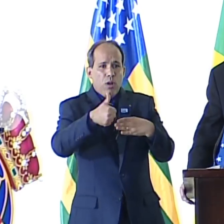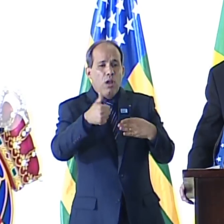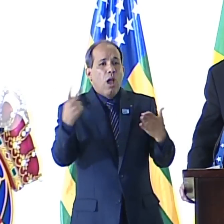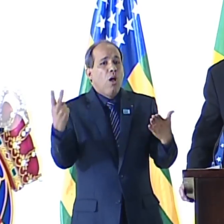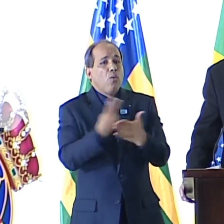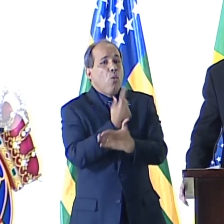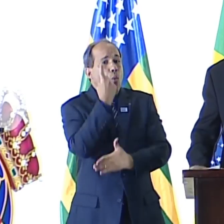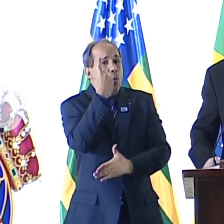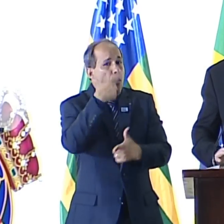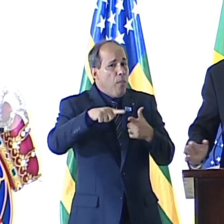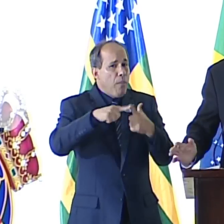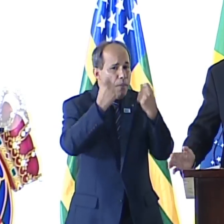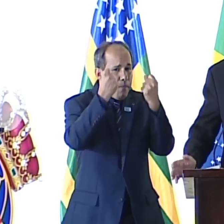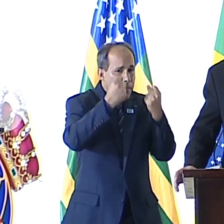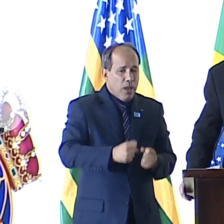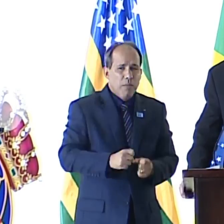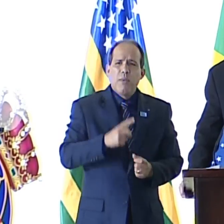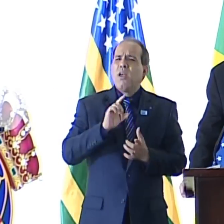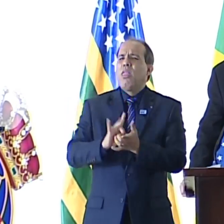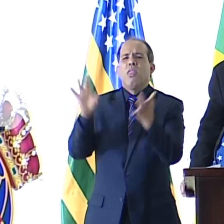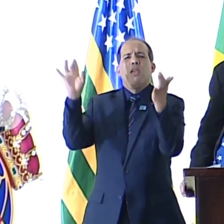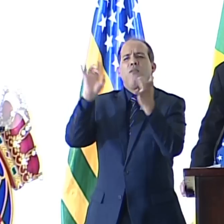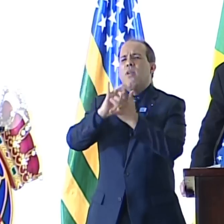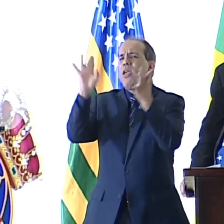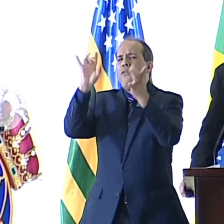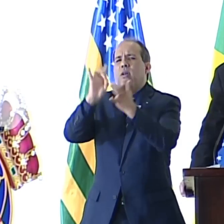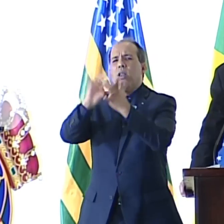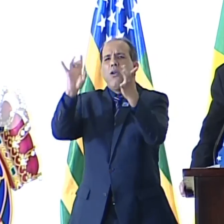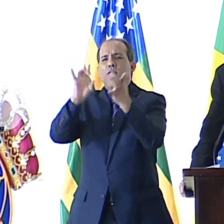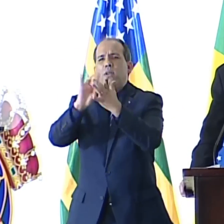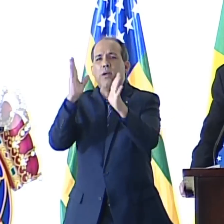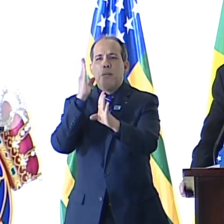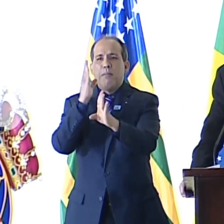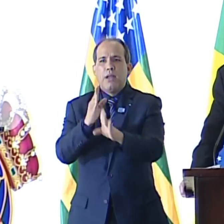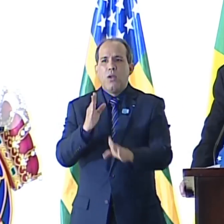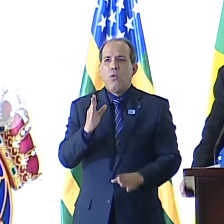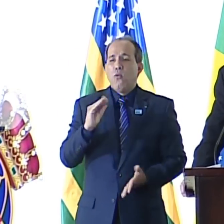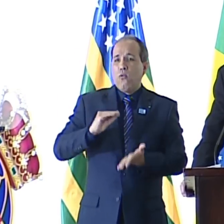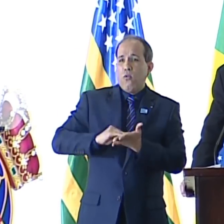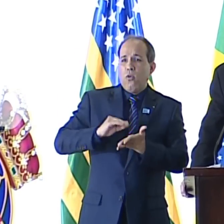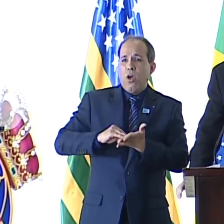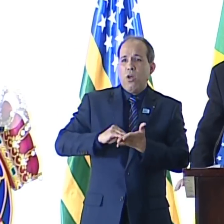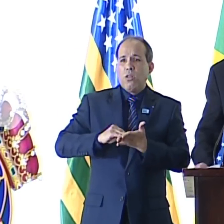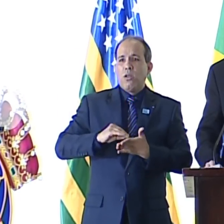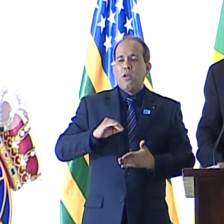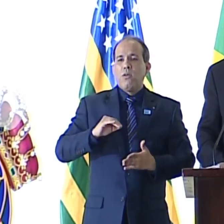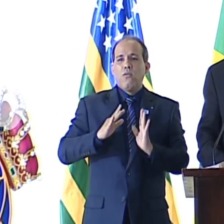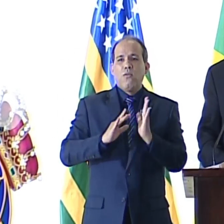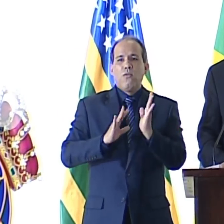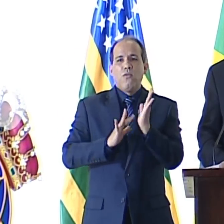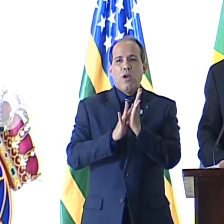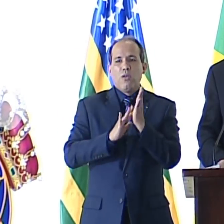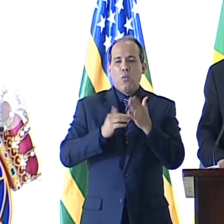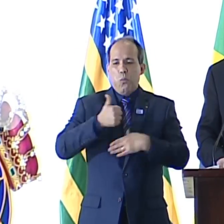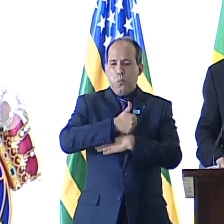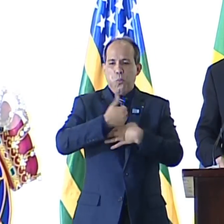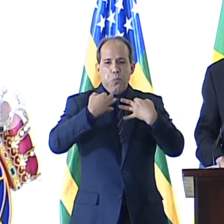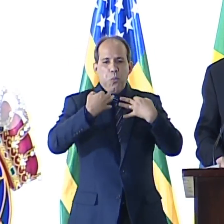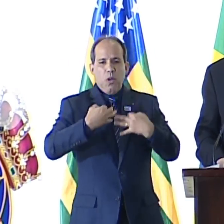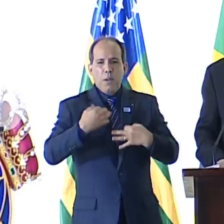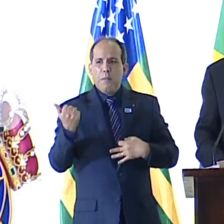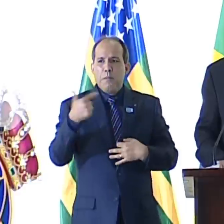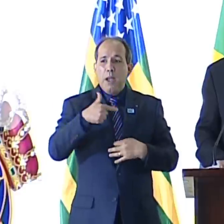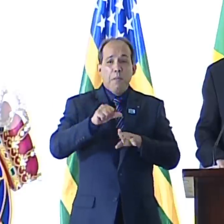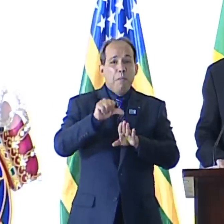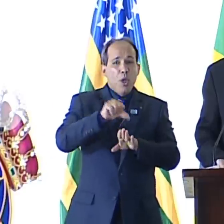dos extremos, ou a permissividade absoluta, ou esse estranho hipermoralismo da atualidade, muito mais restritivo que o da